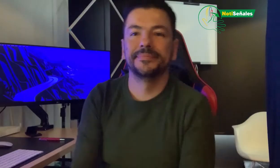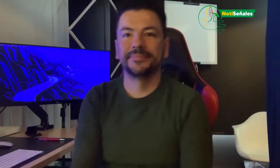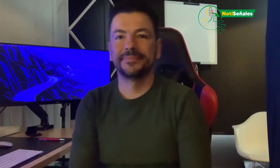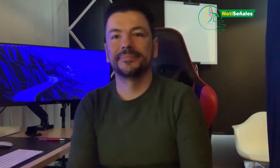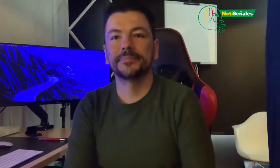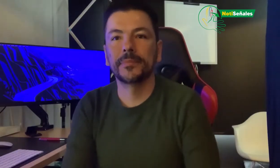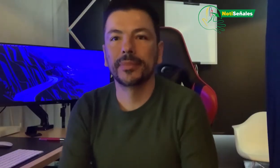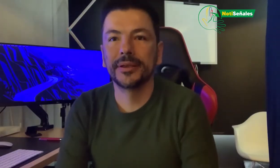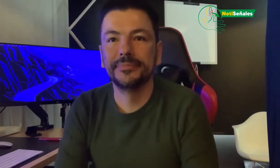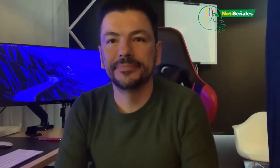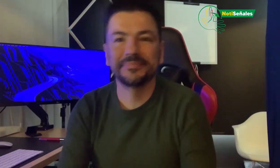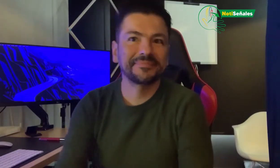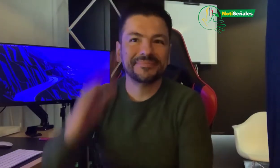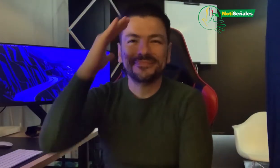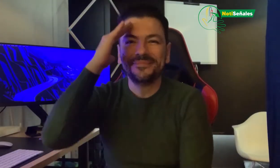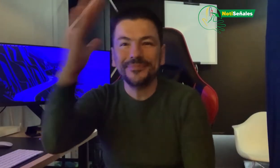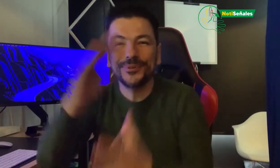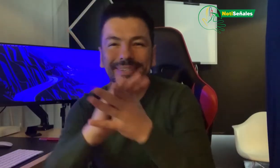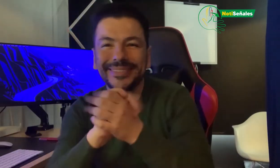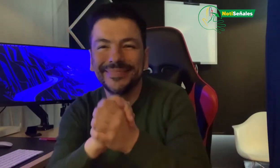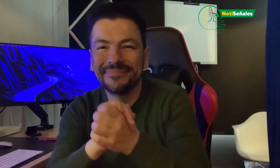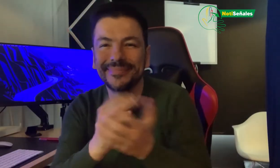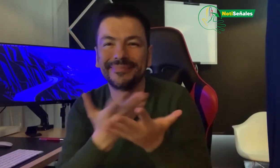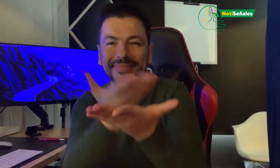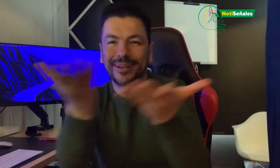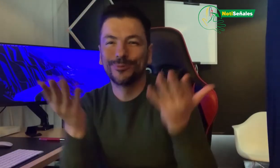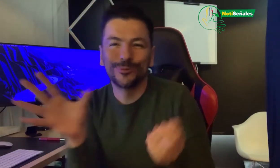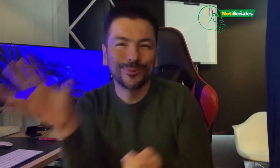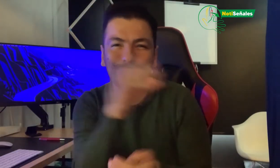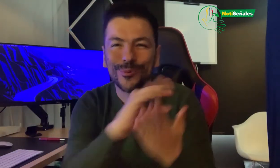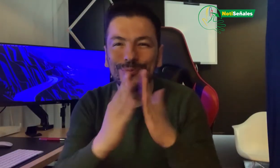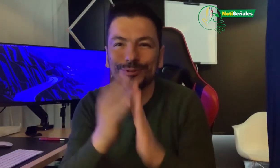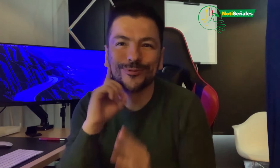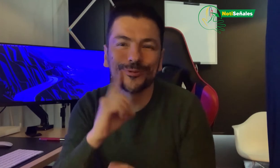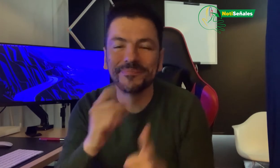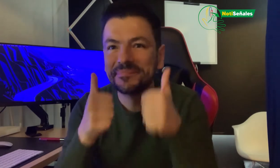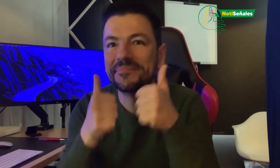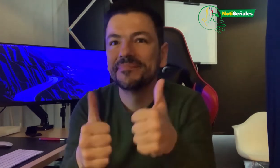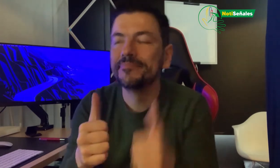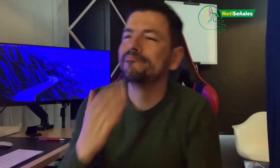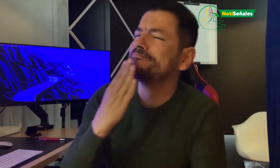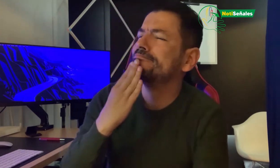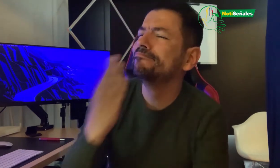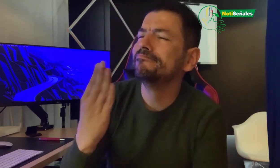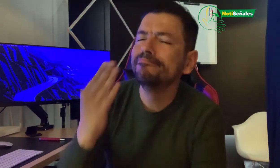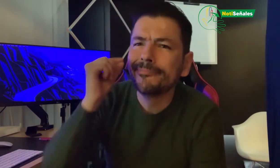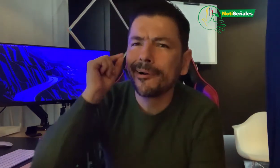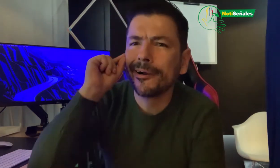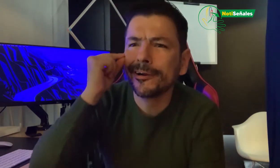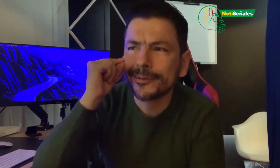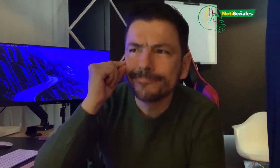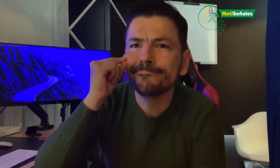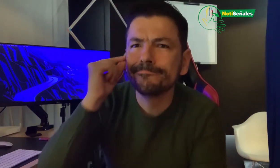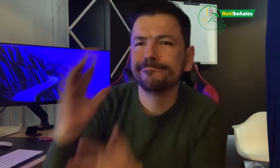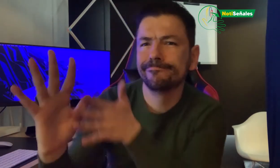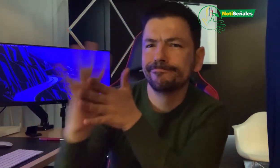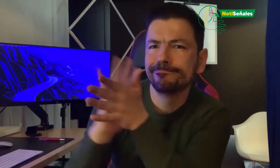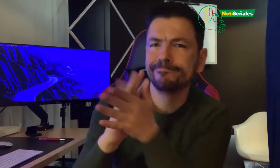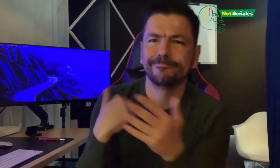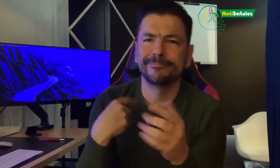Hola, un gran saludo para todas las personas sordas. Gracias Henry por dar esta información y la necesidad de dar un